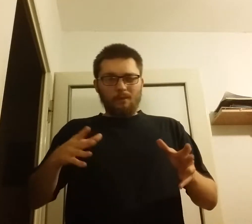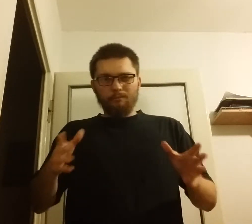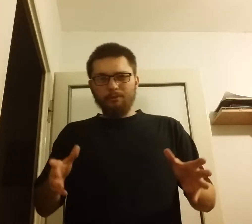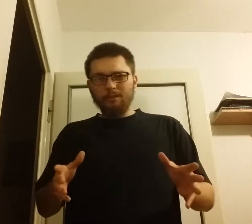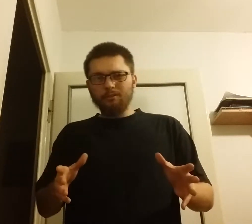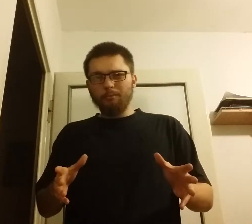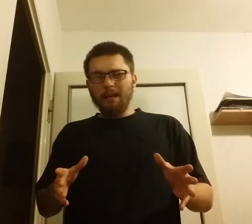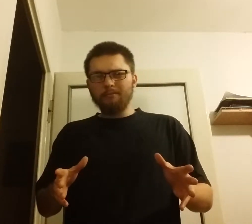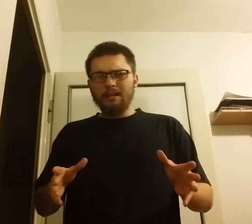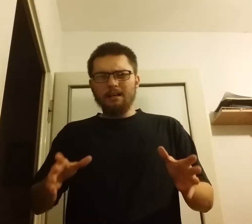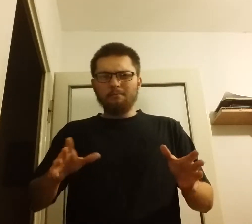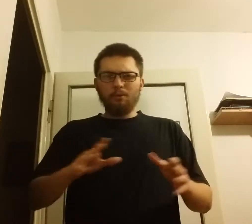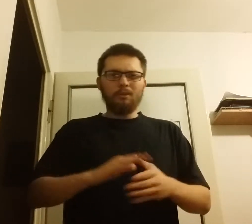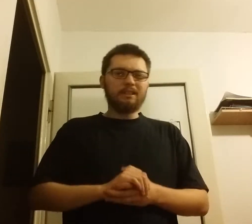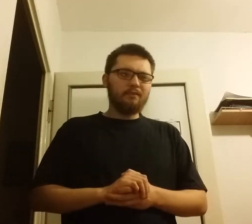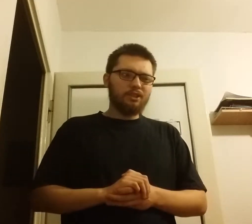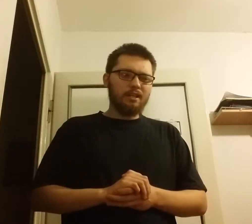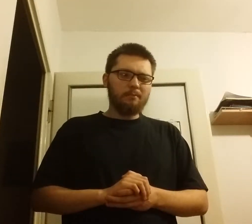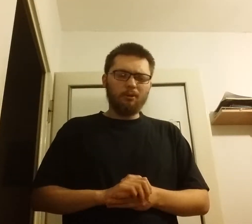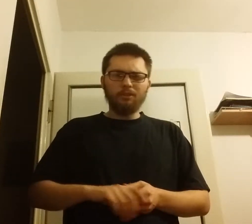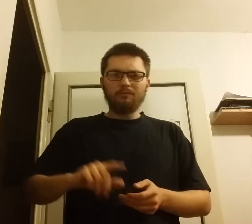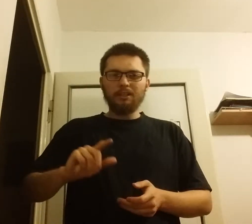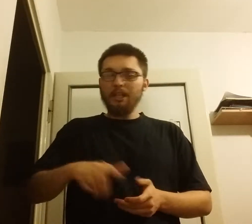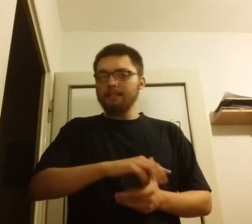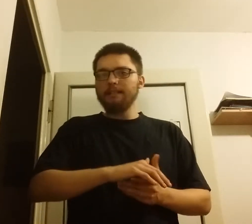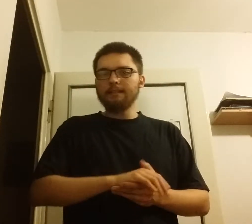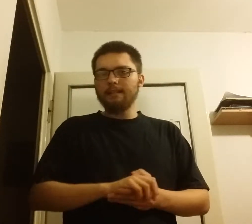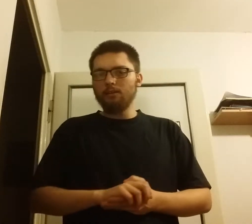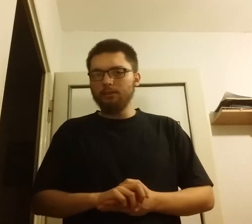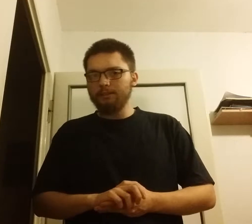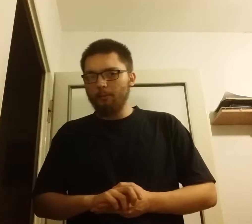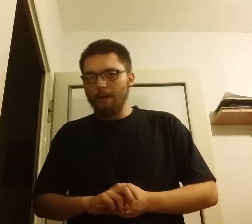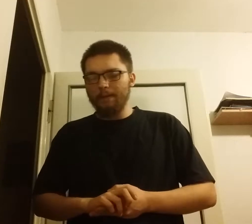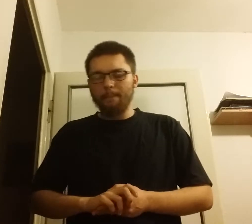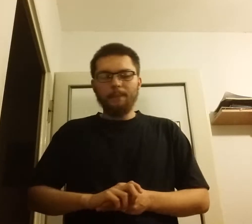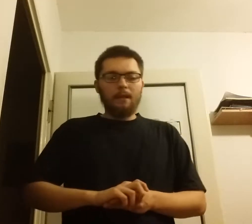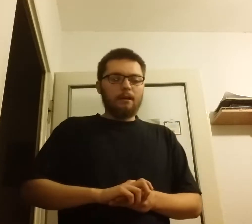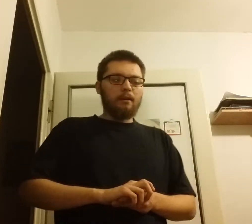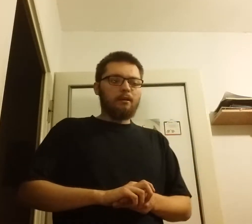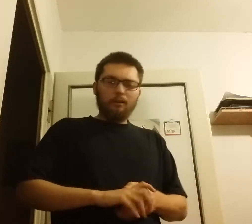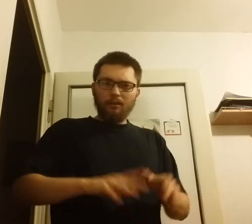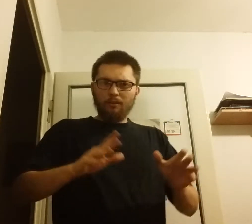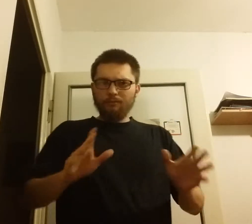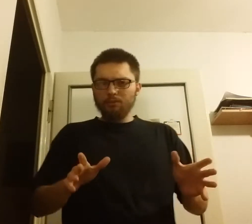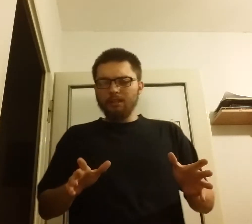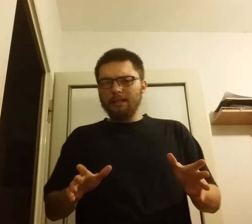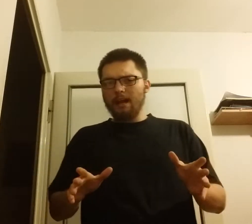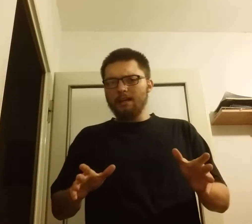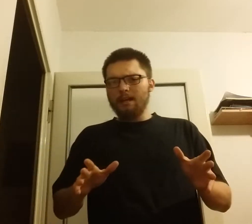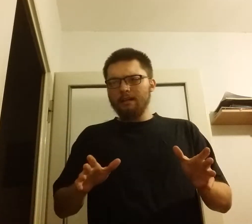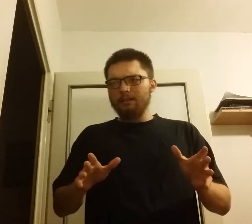by co prawda było zawieszenie broni właśnie 11 listopada. W różnych krajach